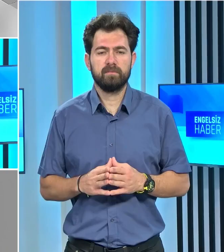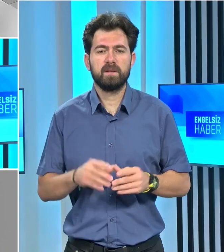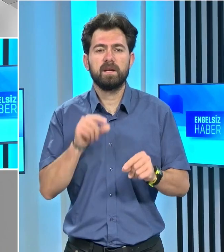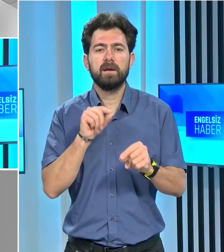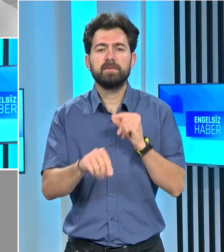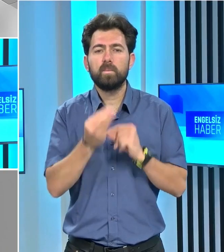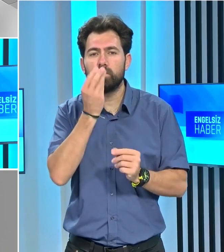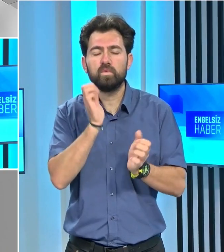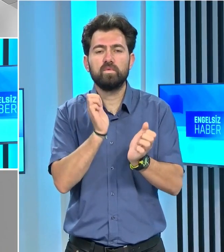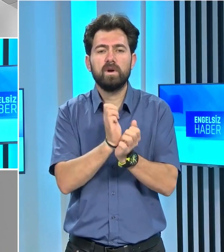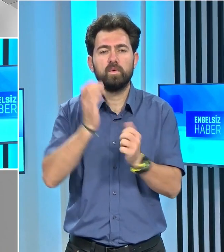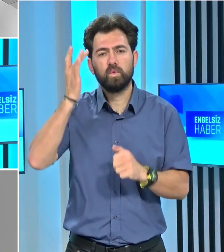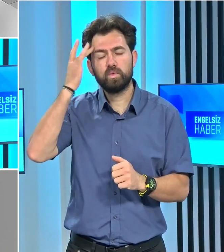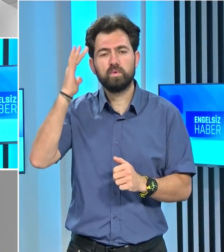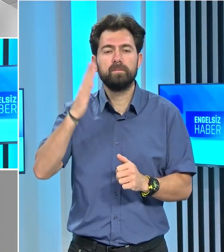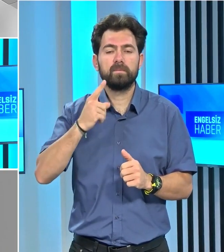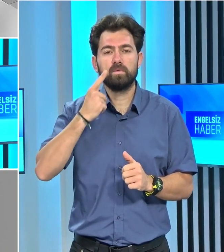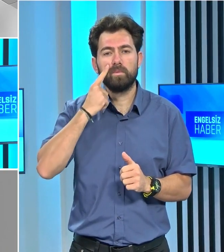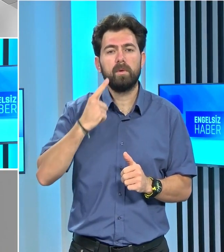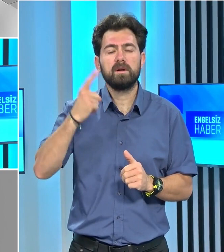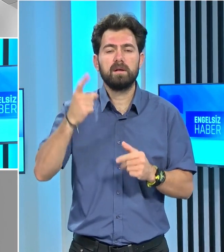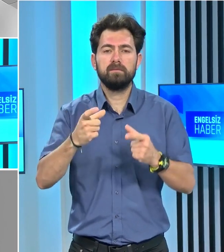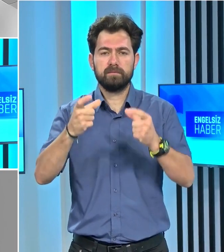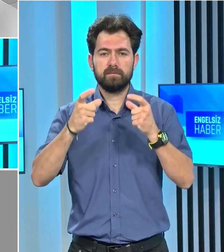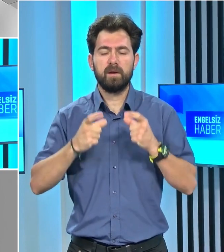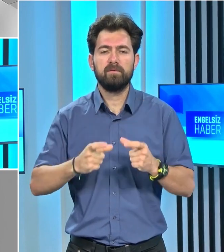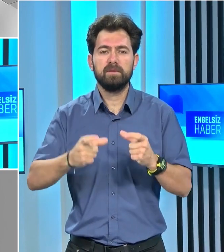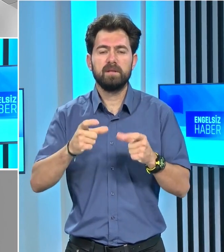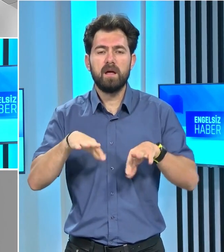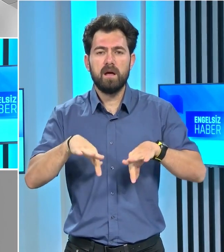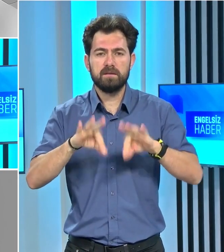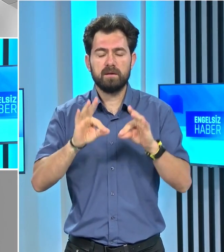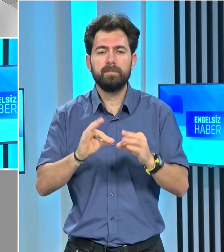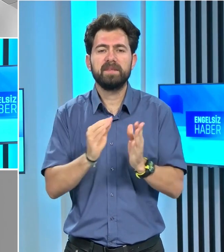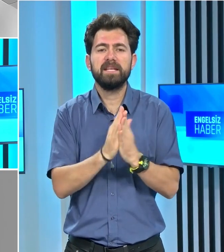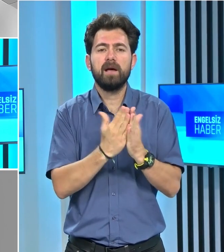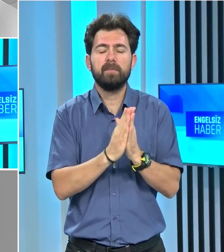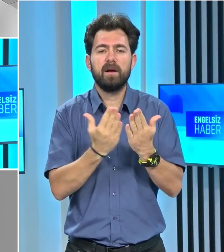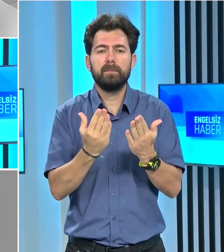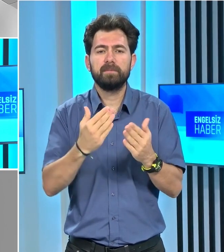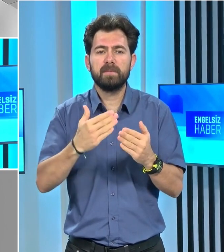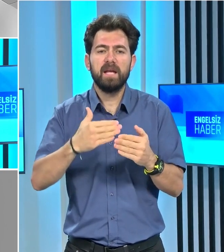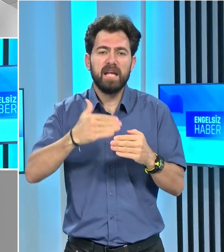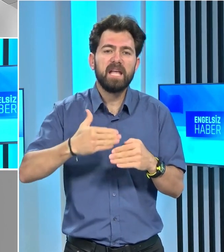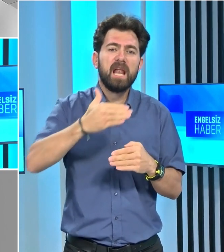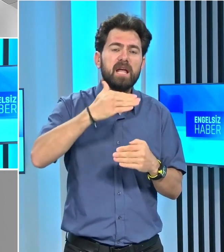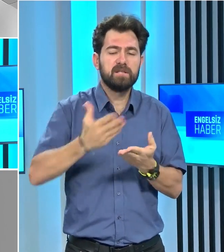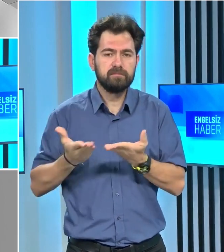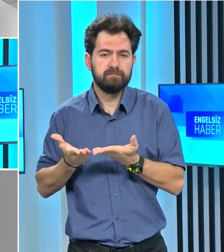Kıbrıs Mutfak Kültürü, Cumhurbaşkanlığı himayelerinde hazırlanan kitapla